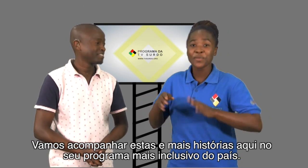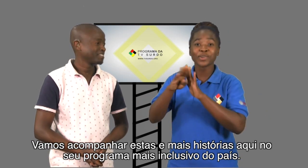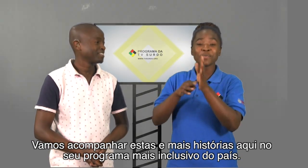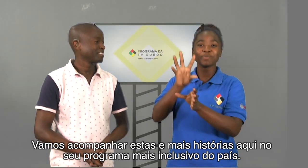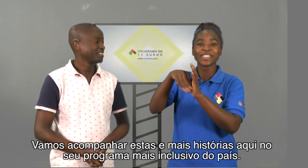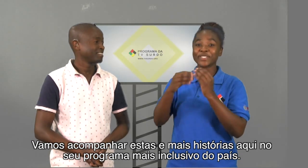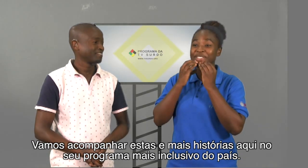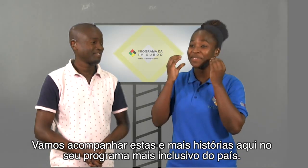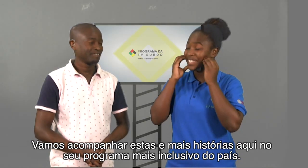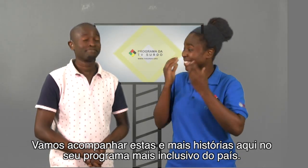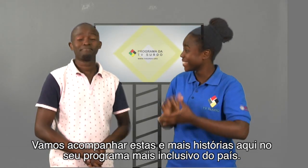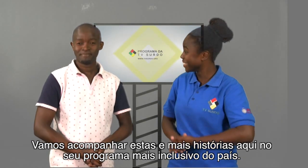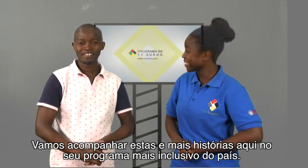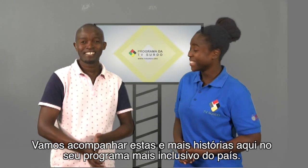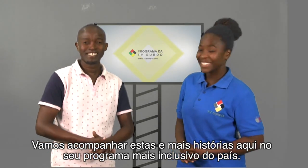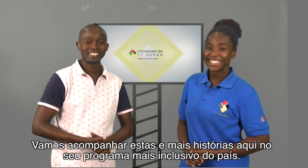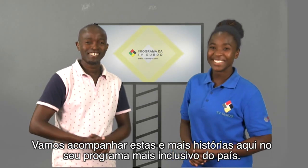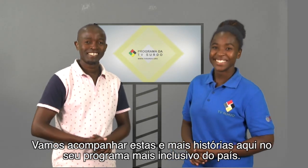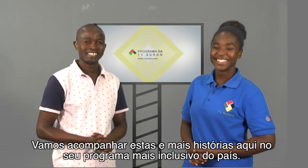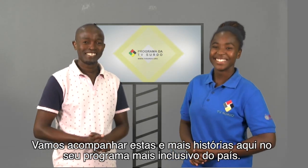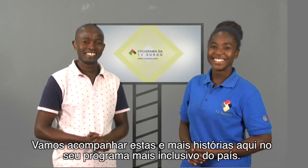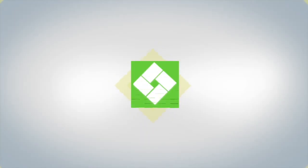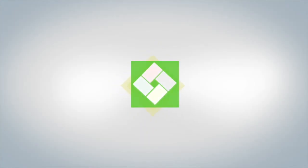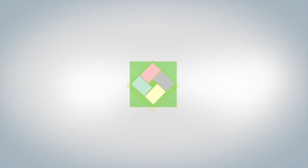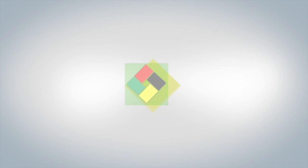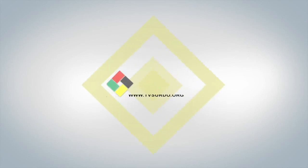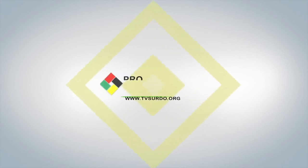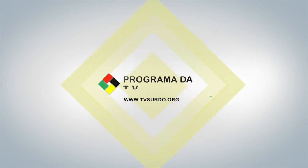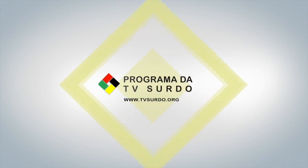histórias aqui no seu programa mais inclusivo do país.